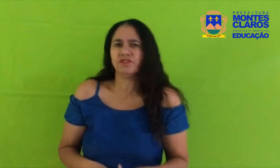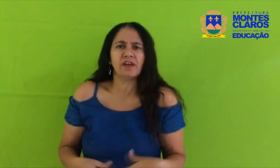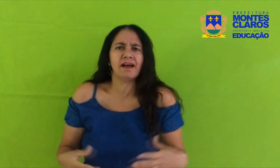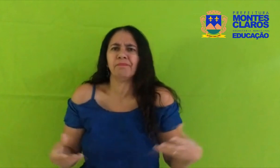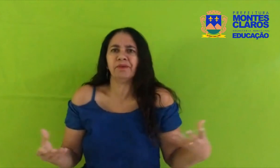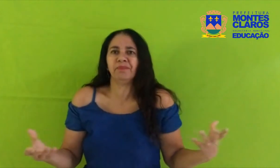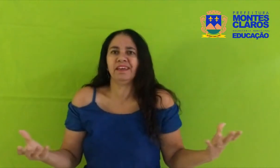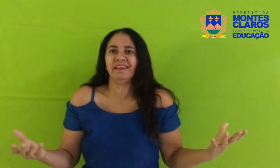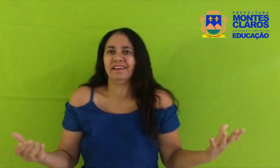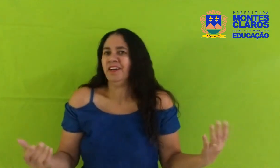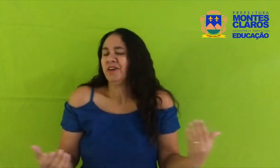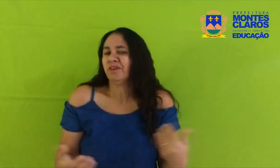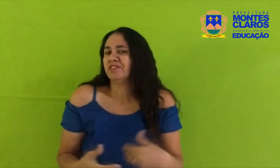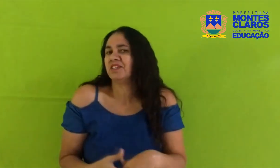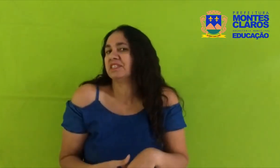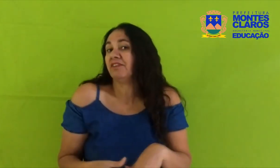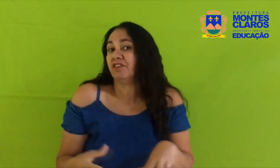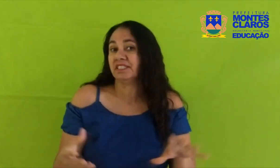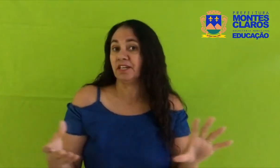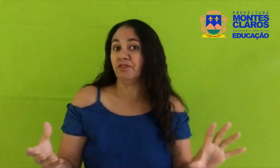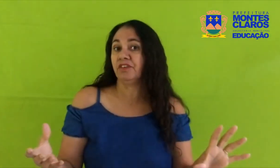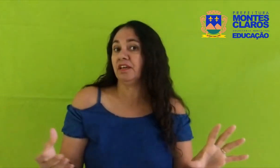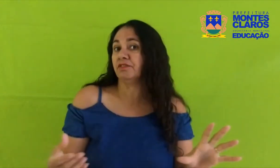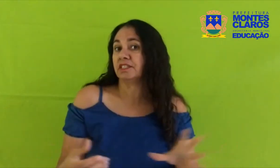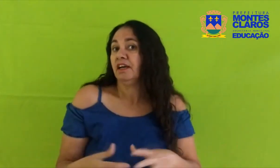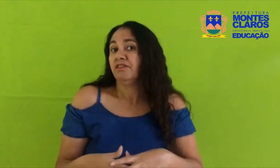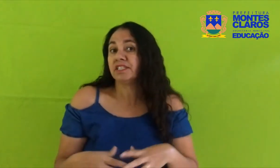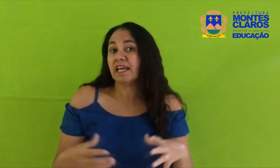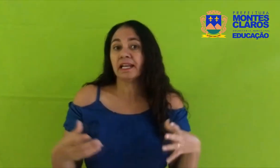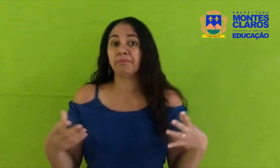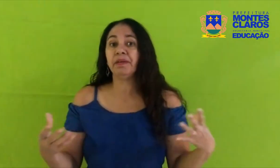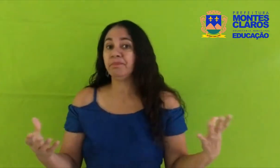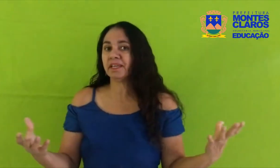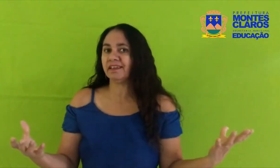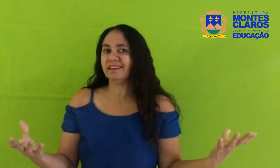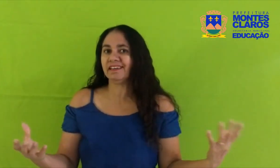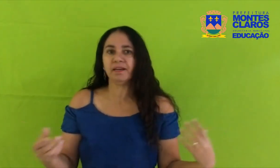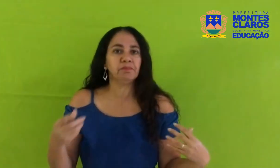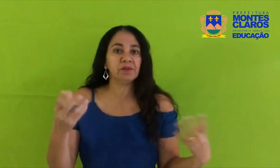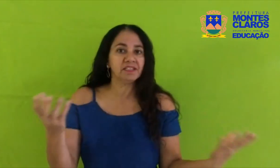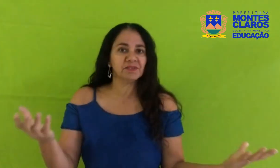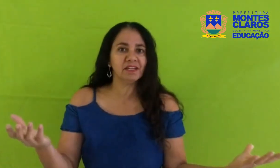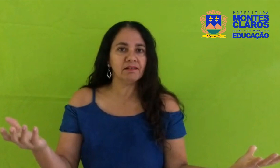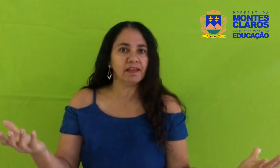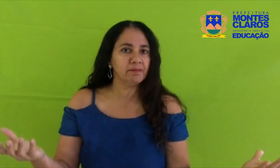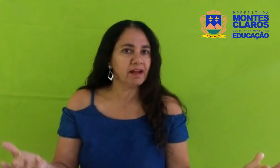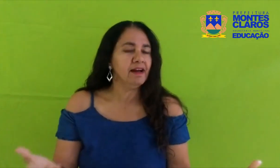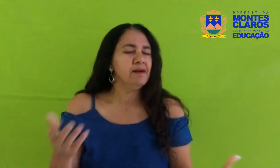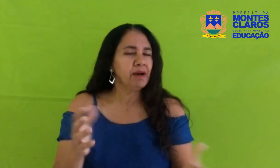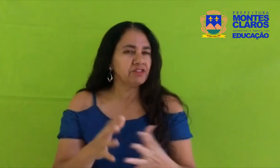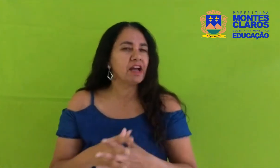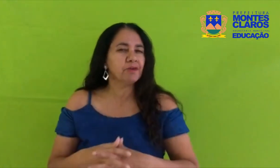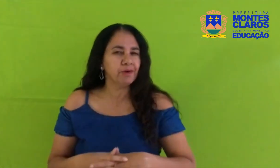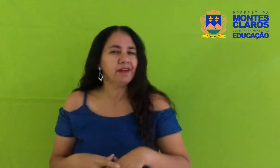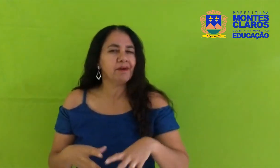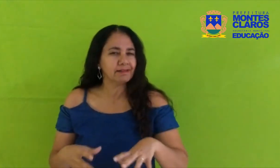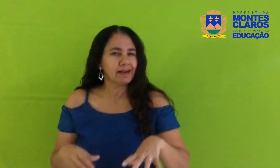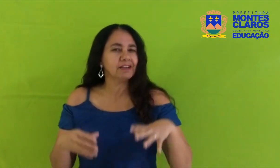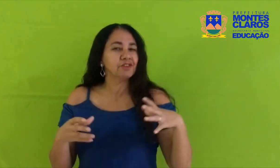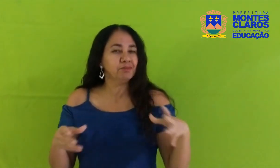já, meu bem Quando seus avós eram vivos, você era bem pequenininha Por isso não lembra Mas já correu atrás de